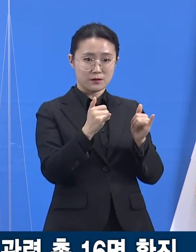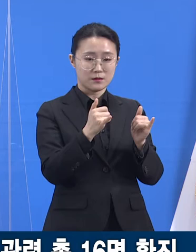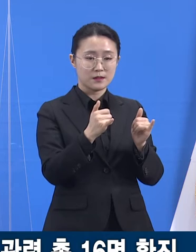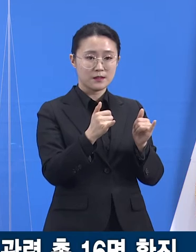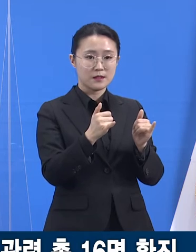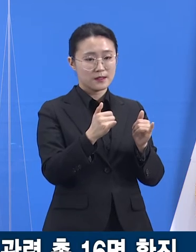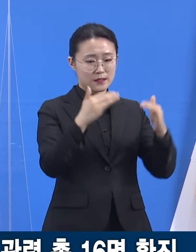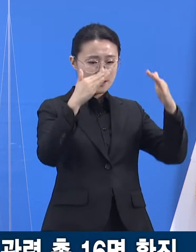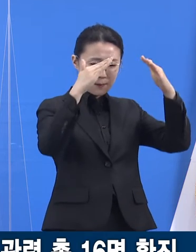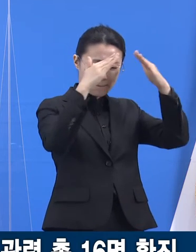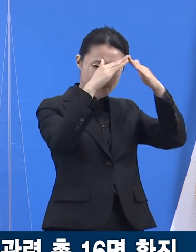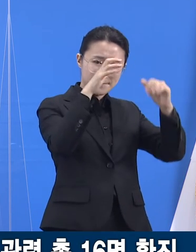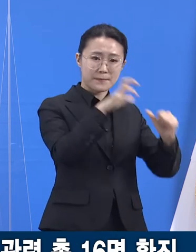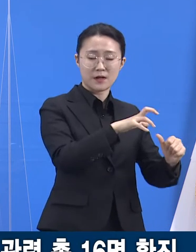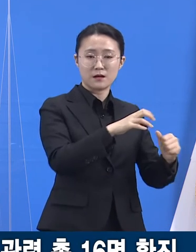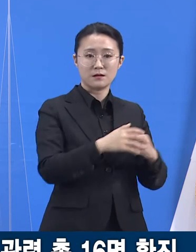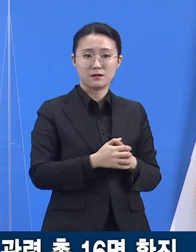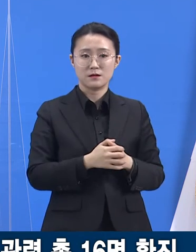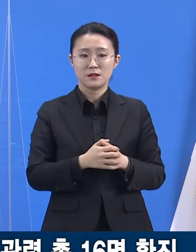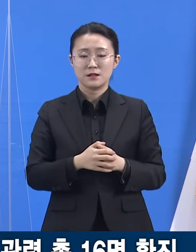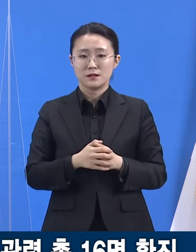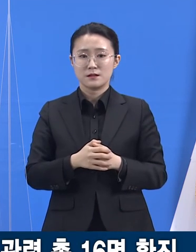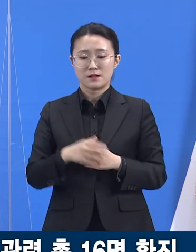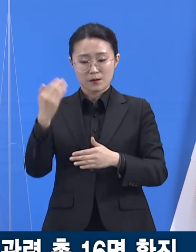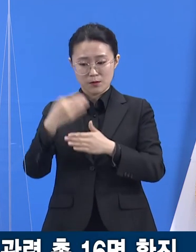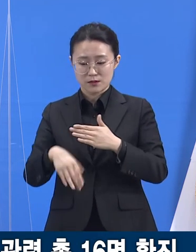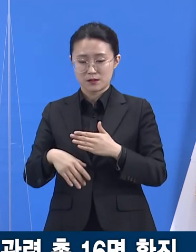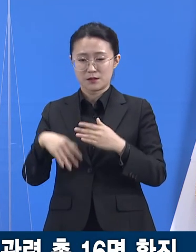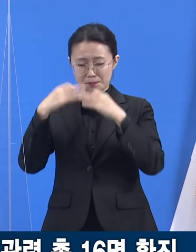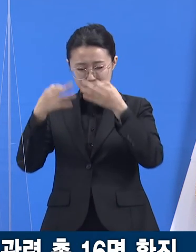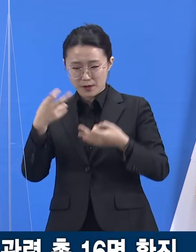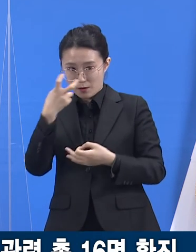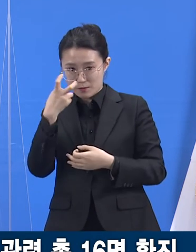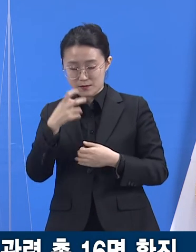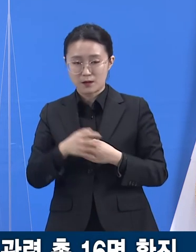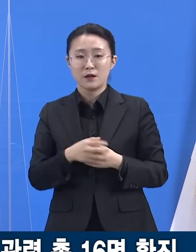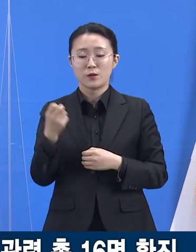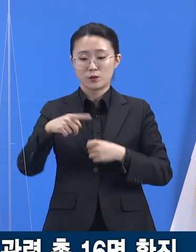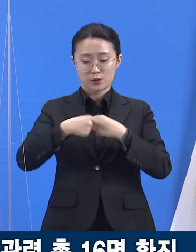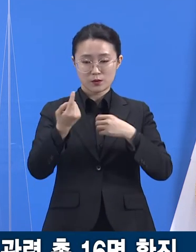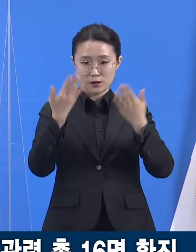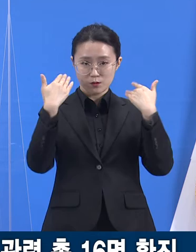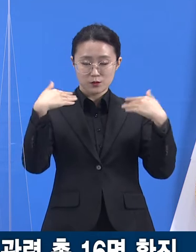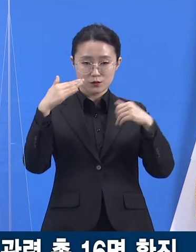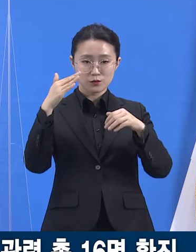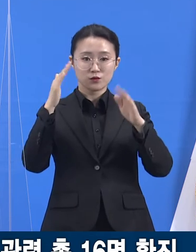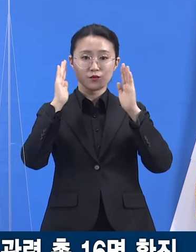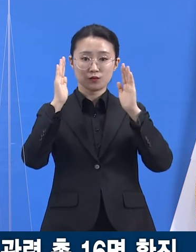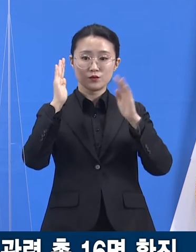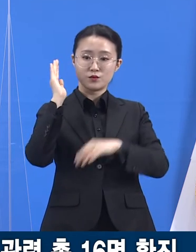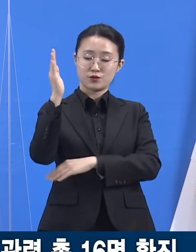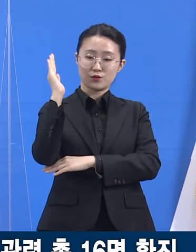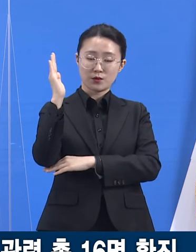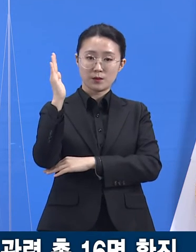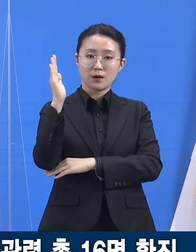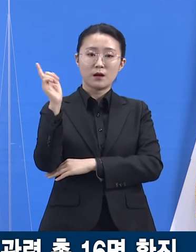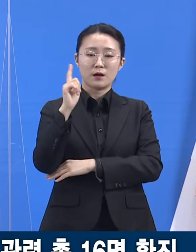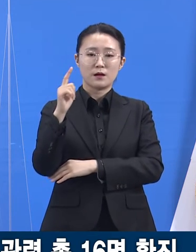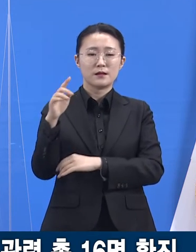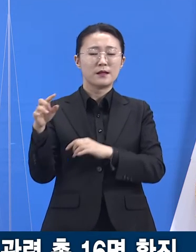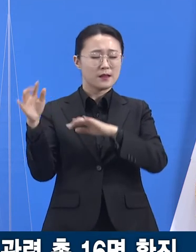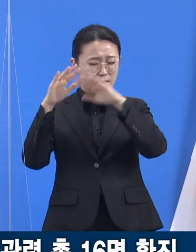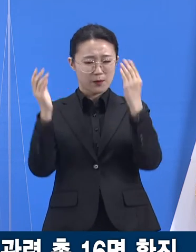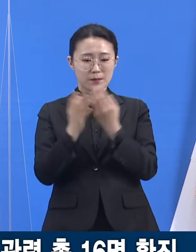초등학교는 전학년이 오는 4월 19일까지 원격 수업으로 전환되었고, 태권도장은 21일까지